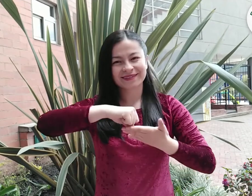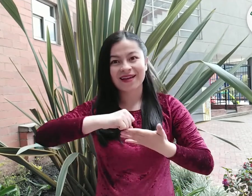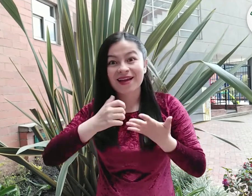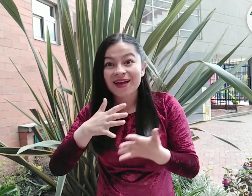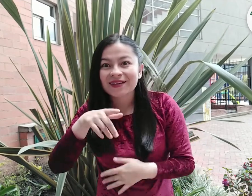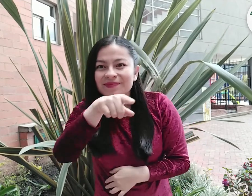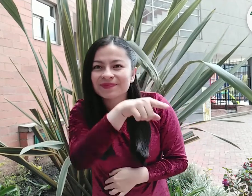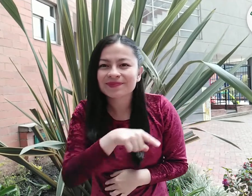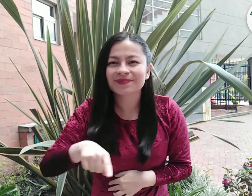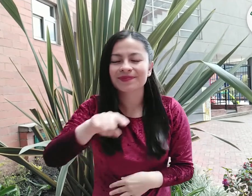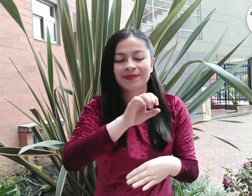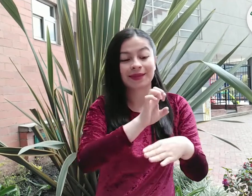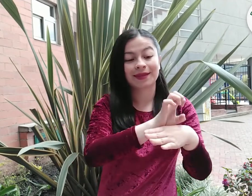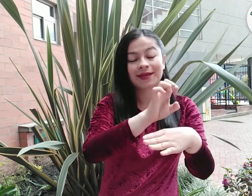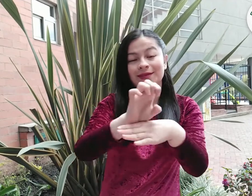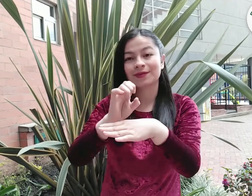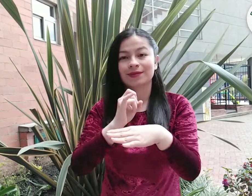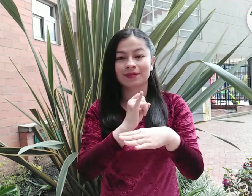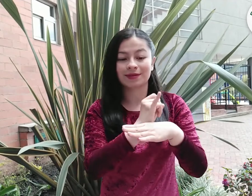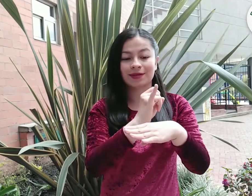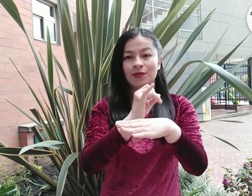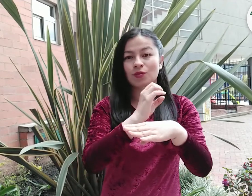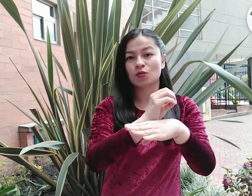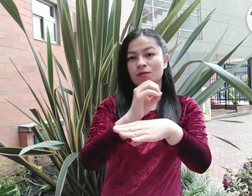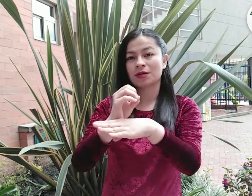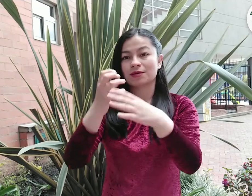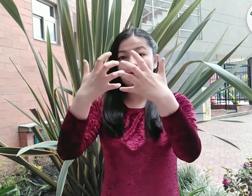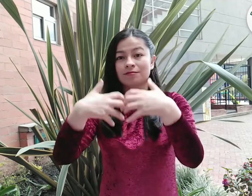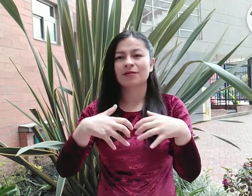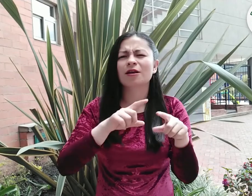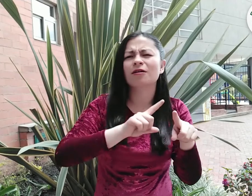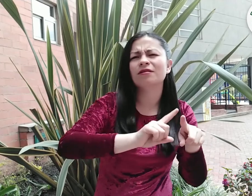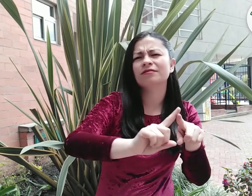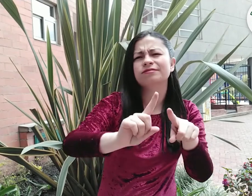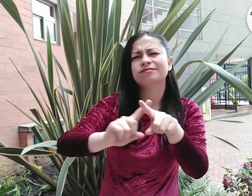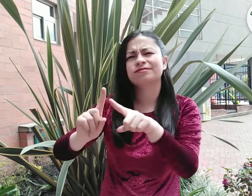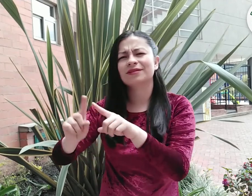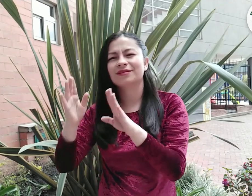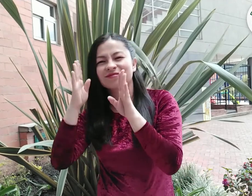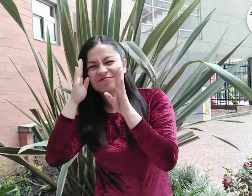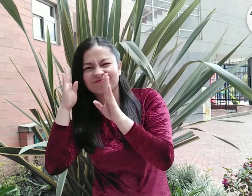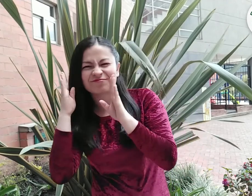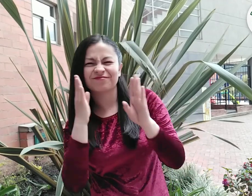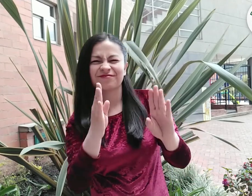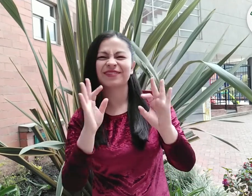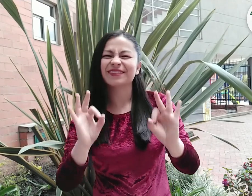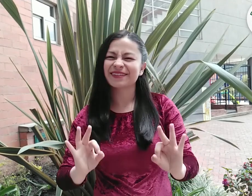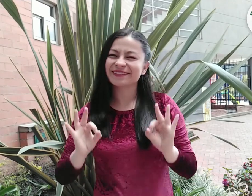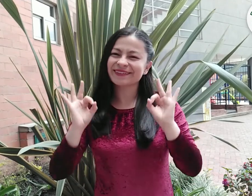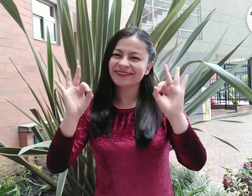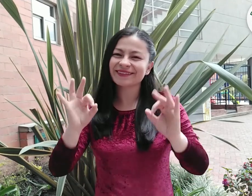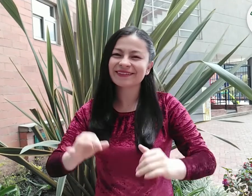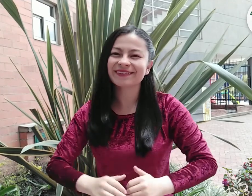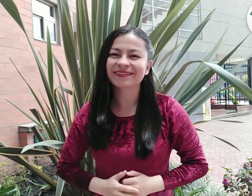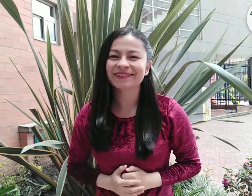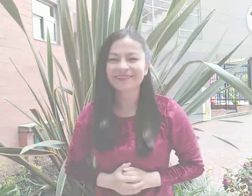personas sordas por parte de los diferentes sectores de la sociedad, brindando una atención de calidad para las personas sordas.